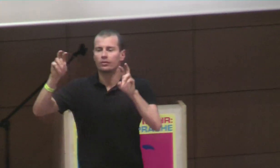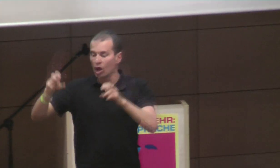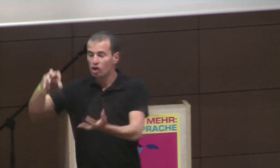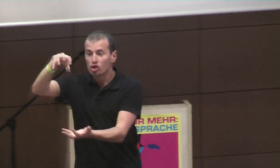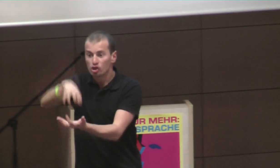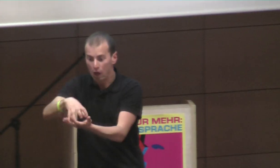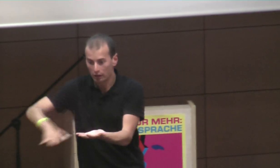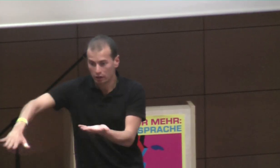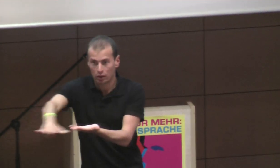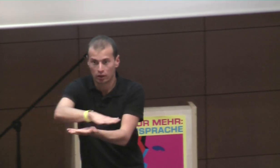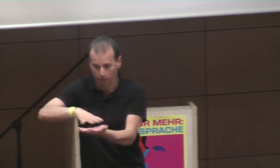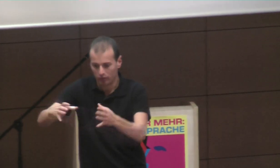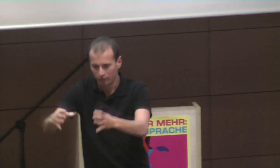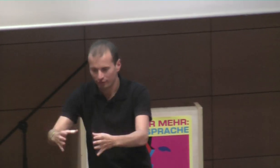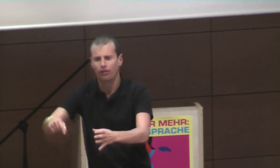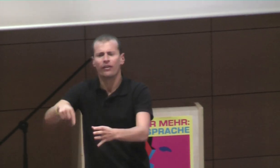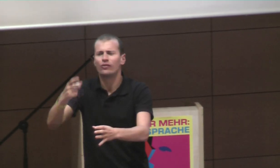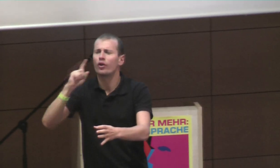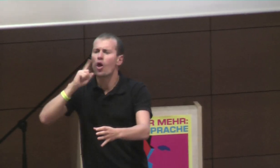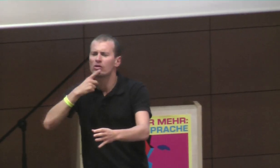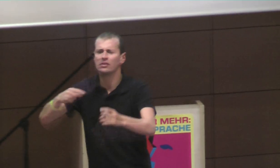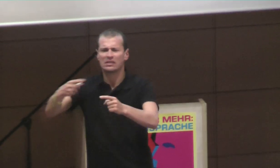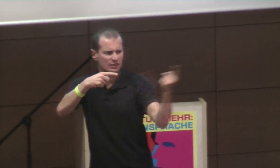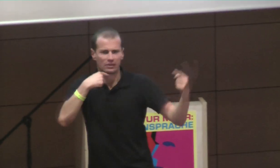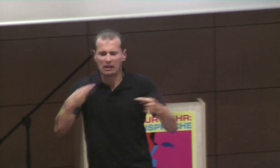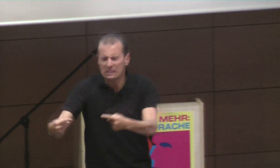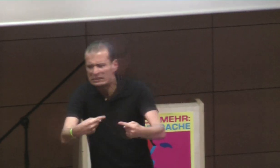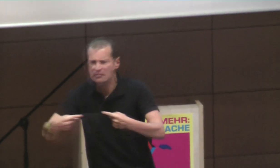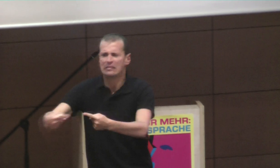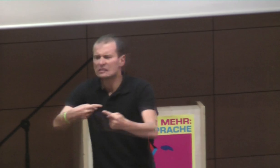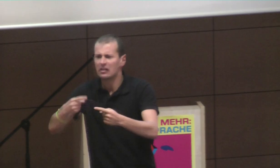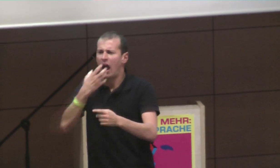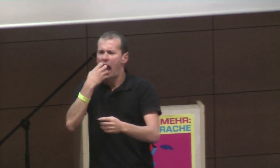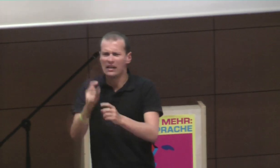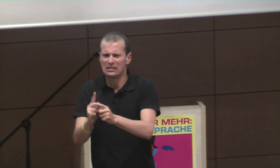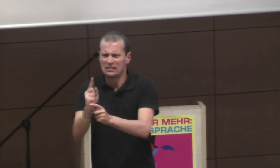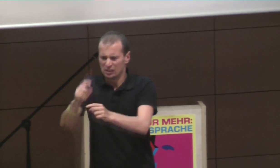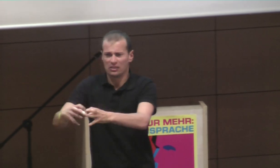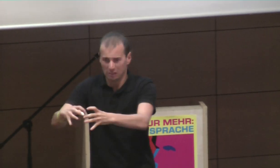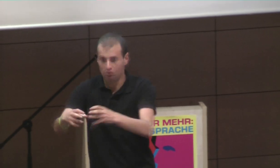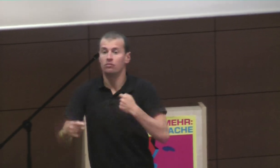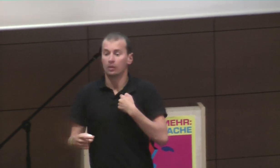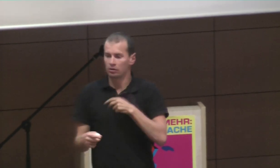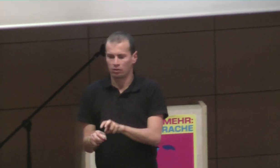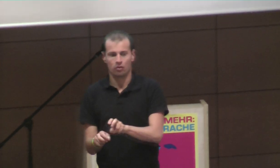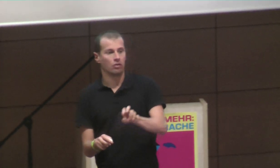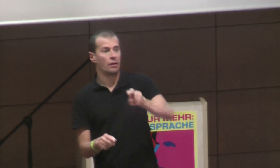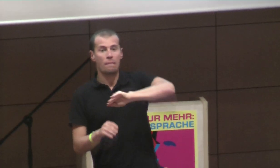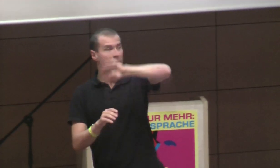sozusagen konzentrieren, und, ähm, noch weniges Kleingetrieben beimachen, aber mehr auch nicht, und, was ja auch eben schon gesagt wurde, dass die Hörlose so